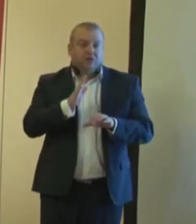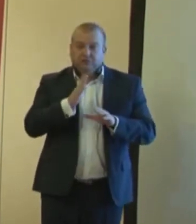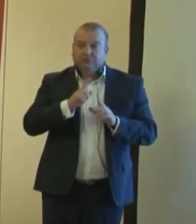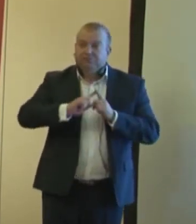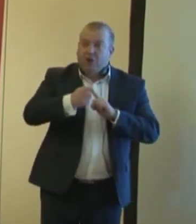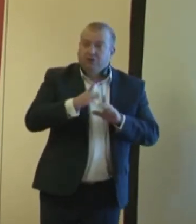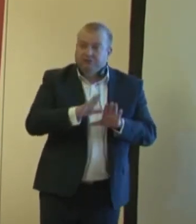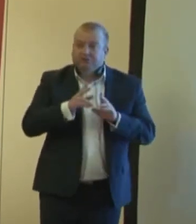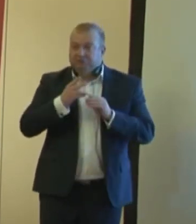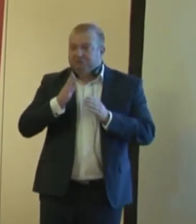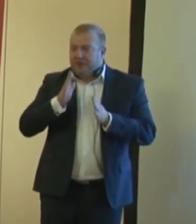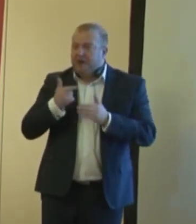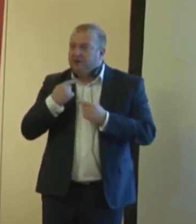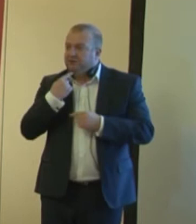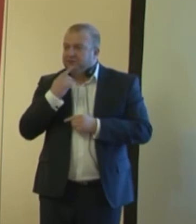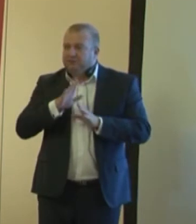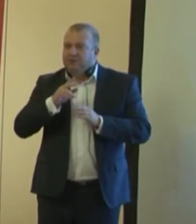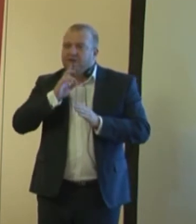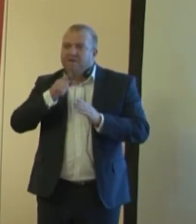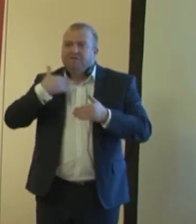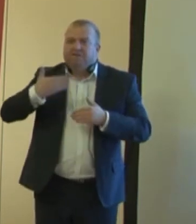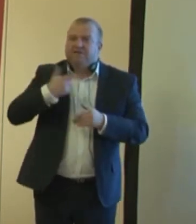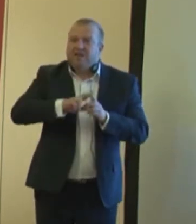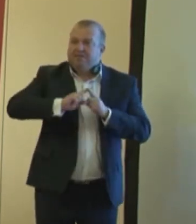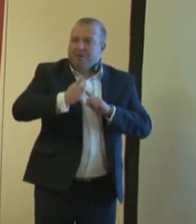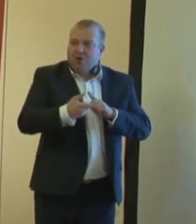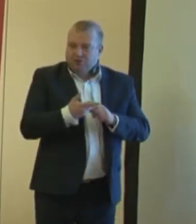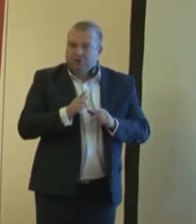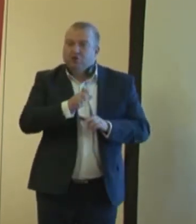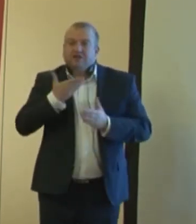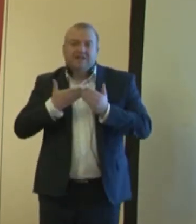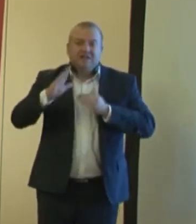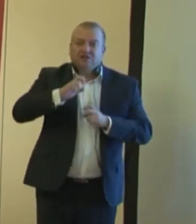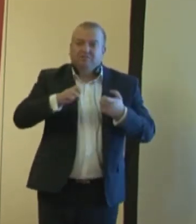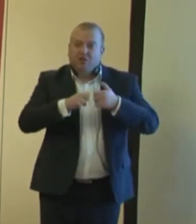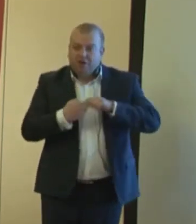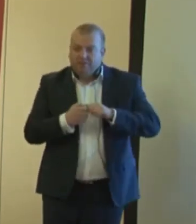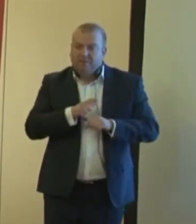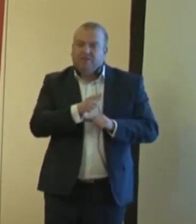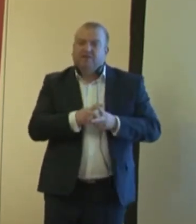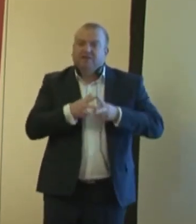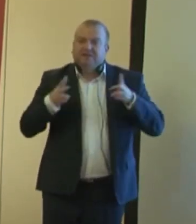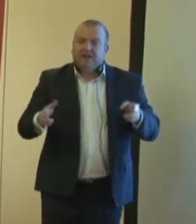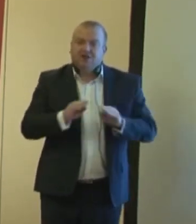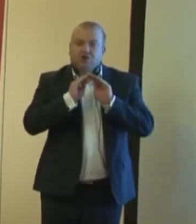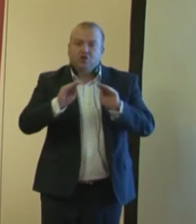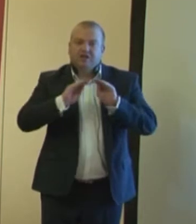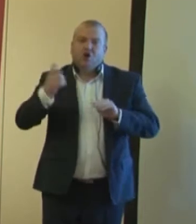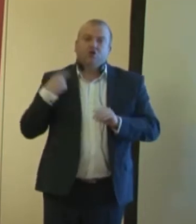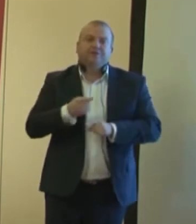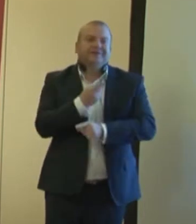wywiadu, co jest największym problemem w zakresie edukacji osób